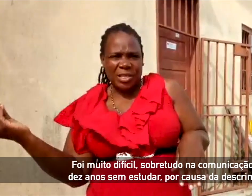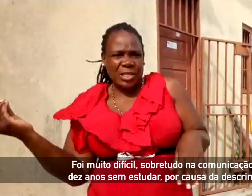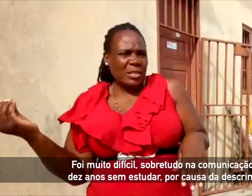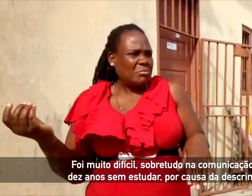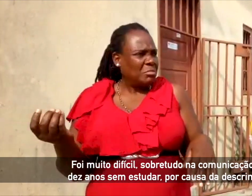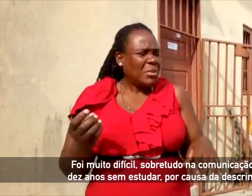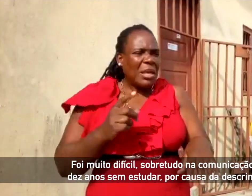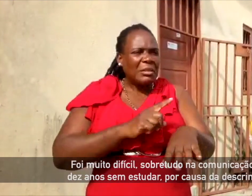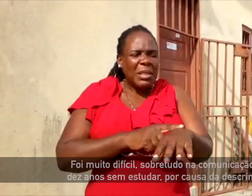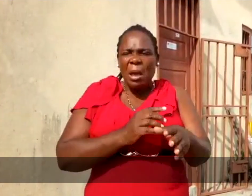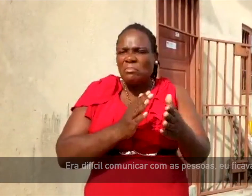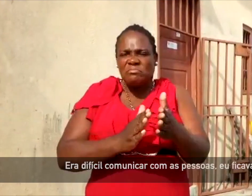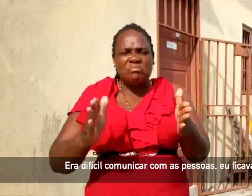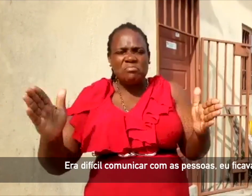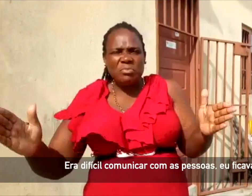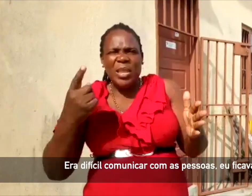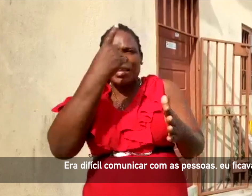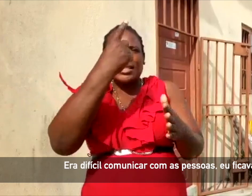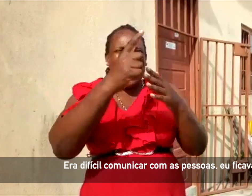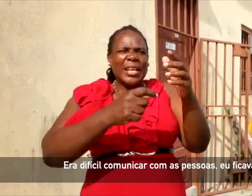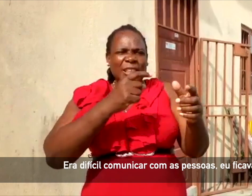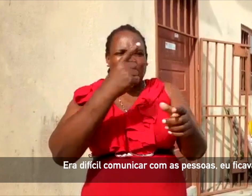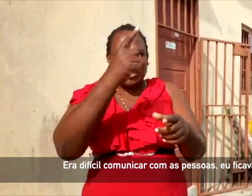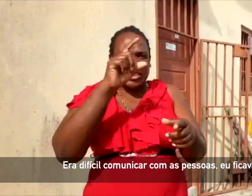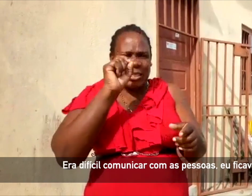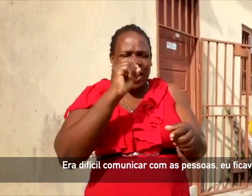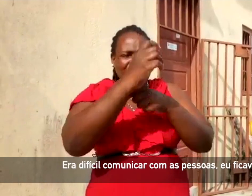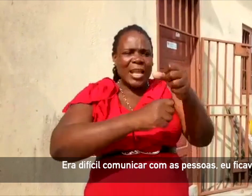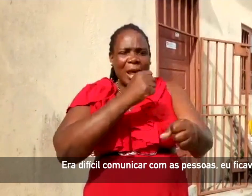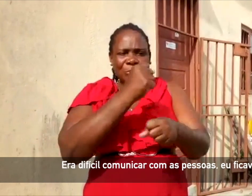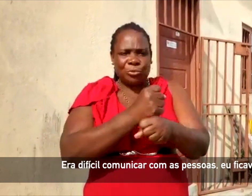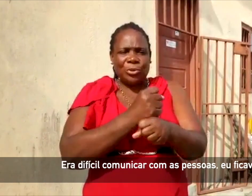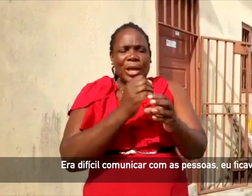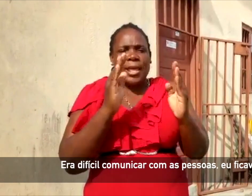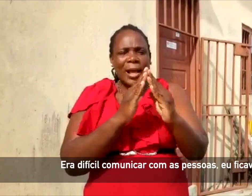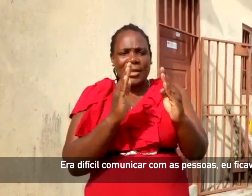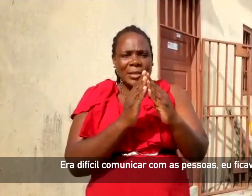discriminação. Era difícil comunicar com as pessoas. Eu ficava sozinha.